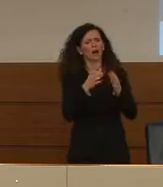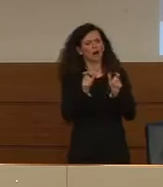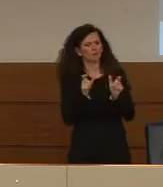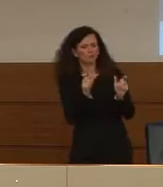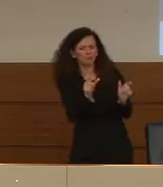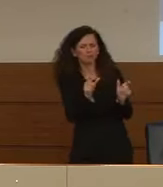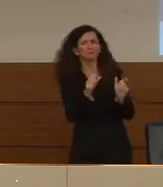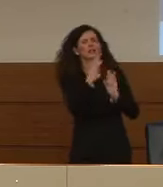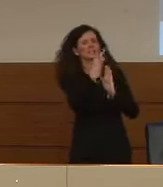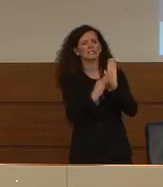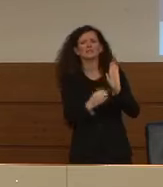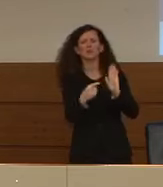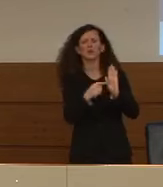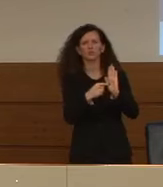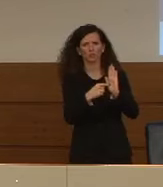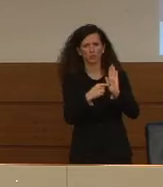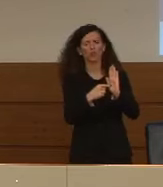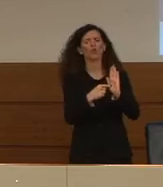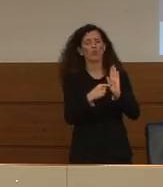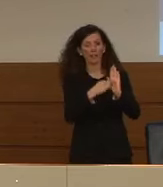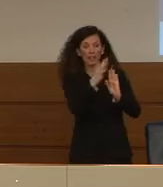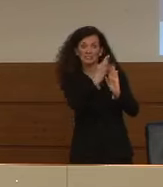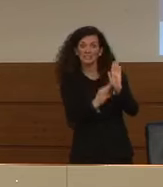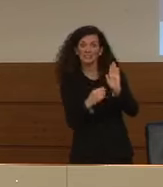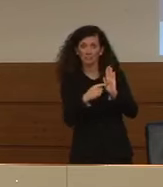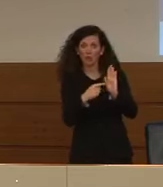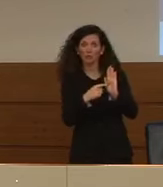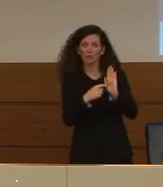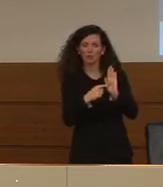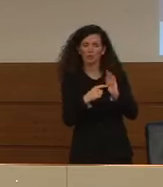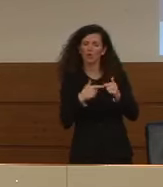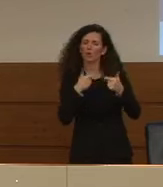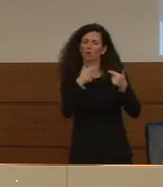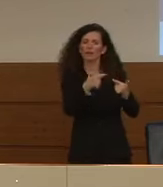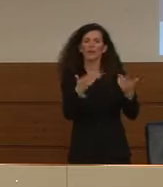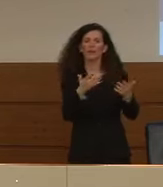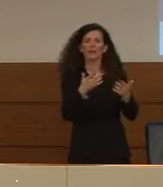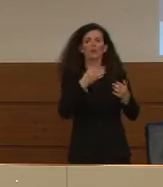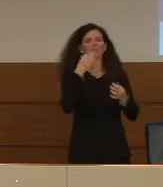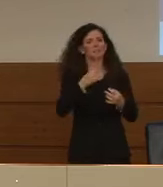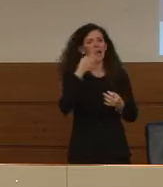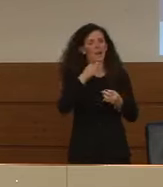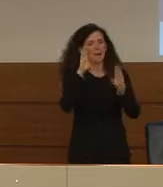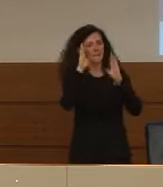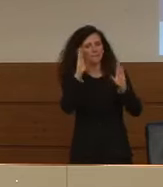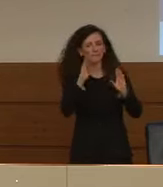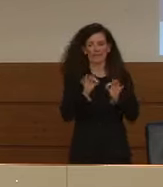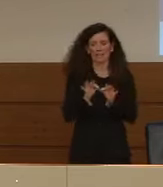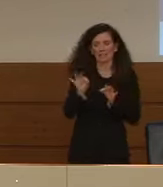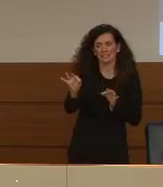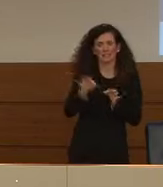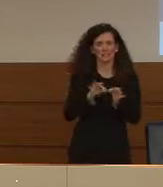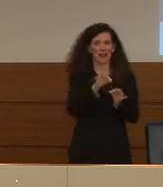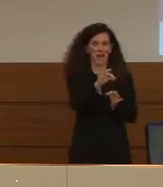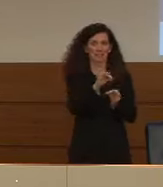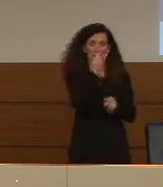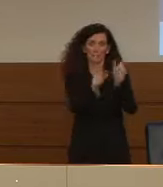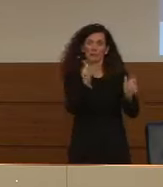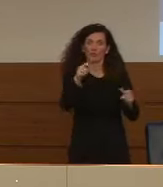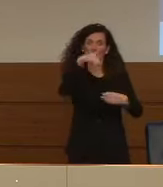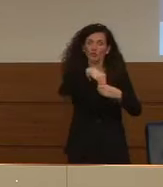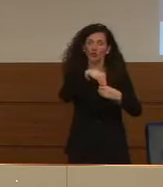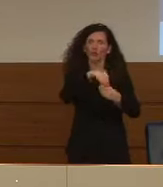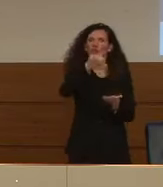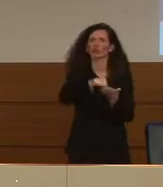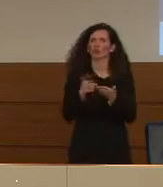disposizioni volte a garantire comunque il distanziamento interpersonale e